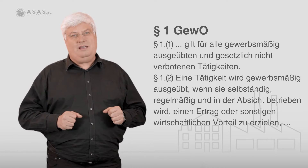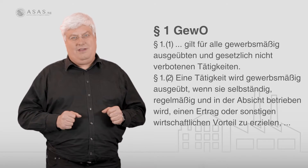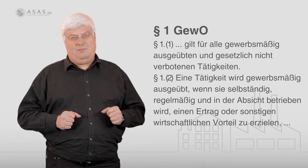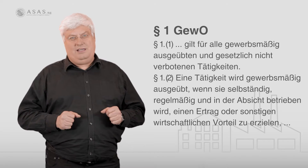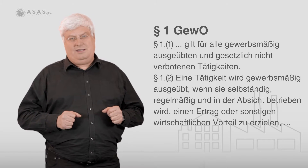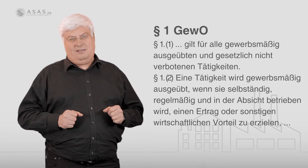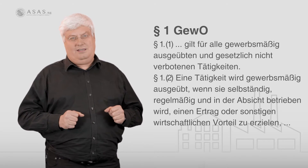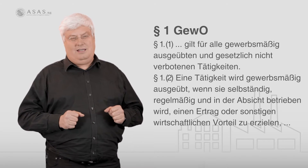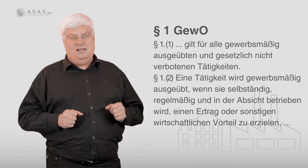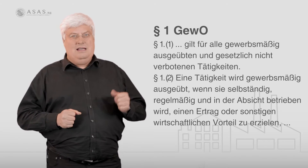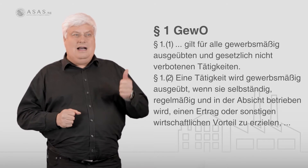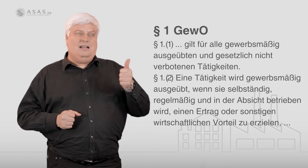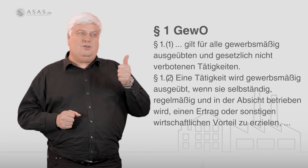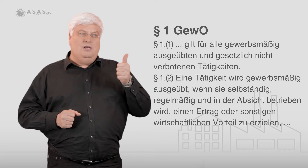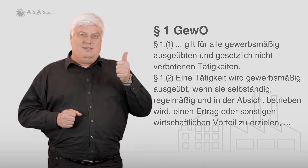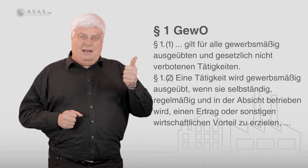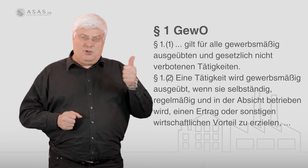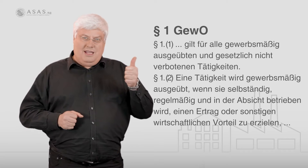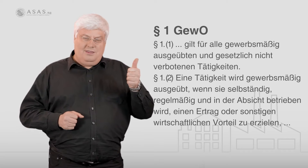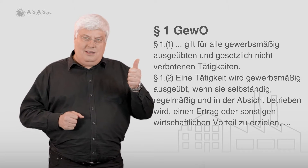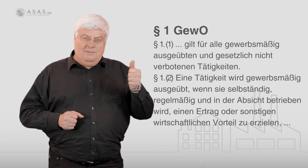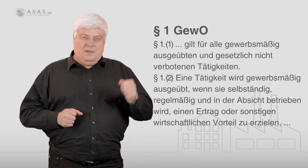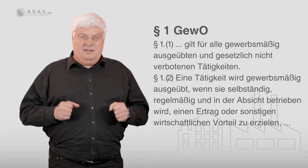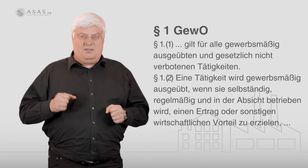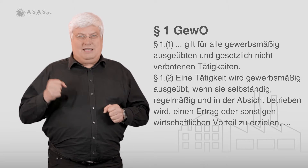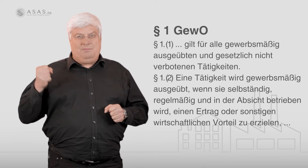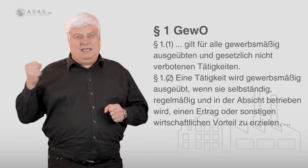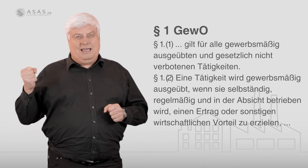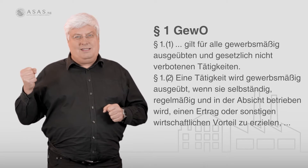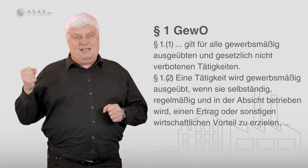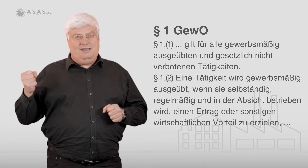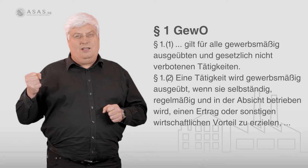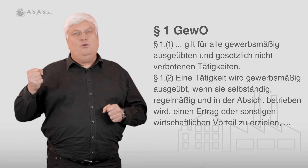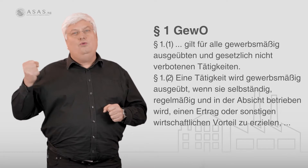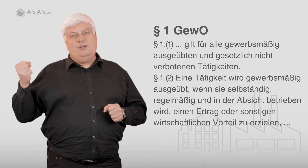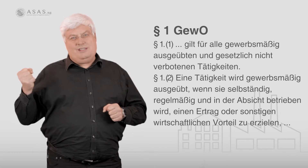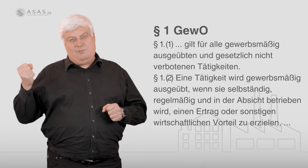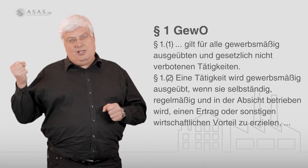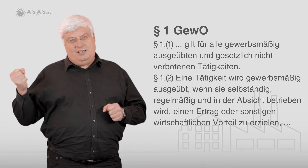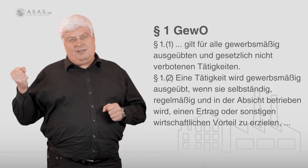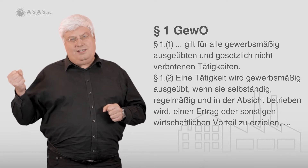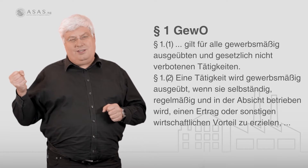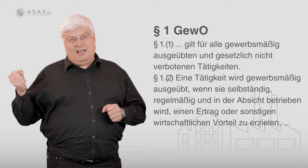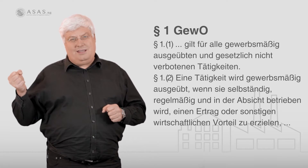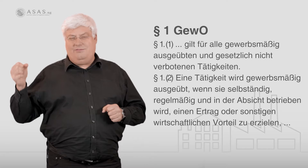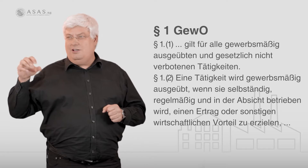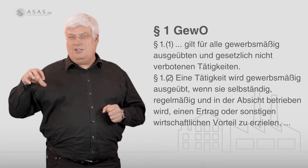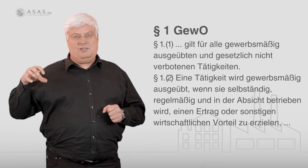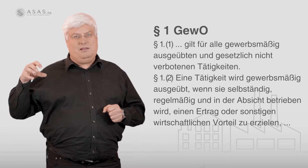gewerbliche Tätigkeit. Also selbstständig, das wird abgegrenzt gegen die unselbstständige Tätigkeit, die wir aus dem